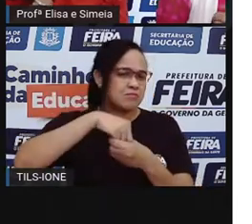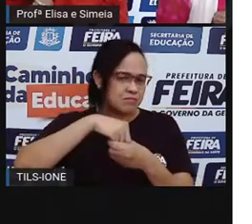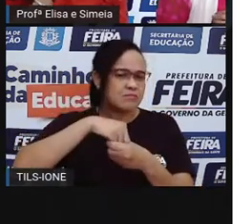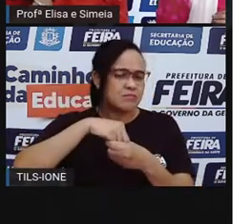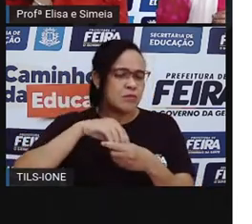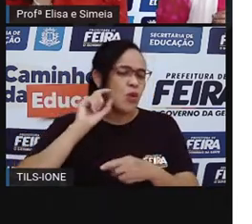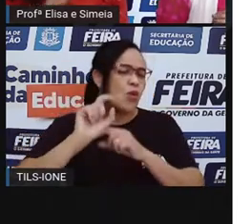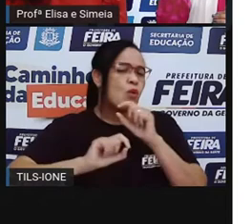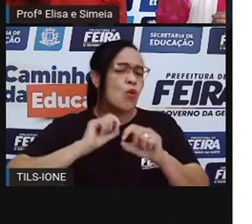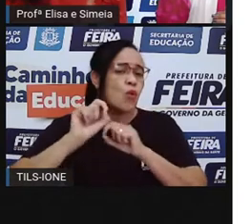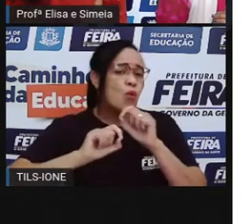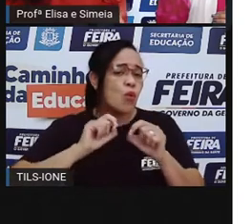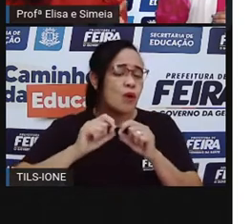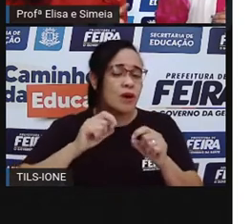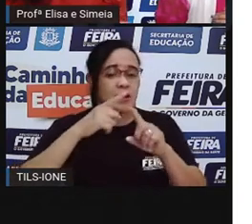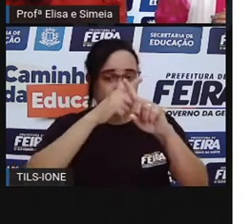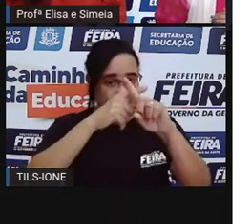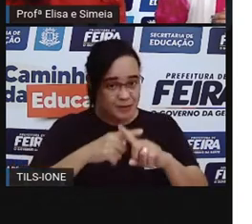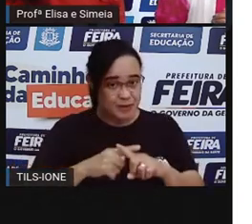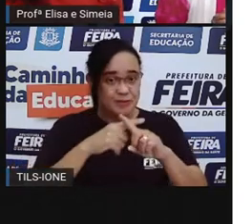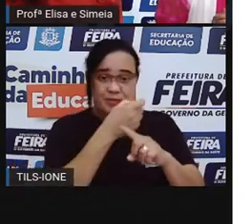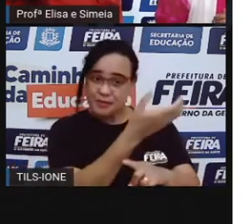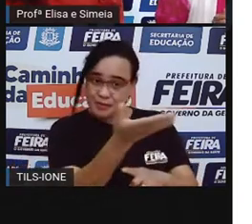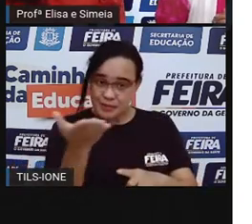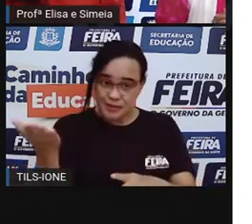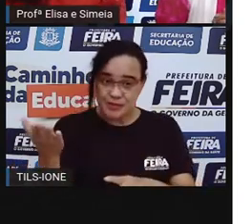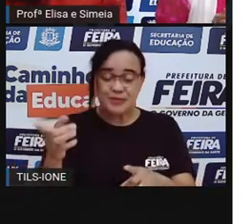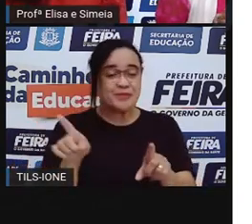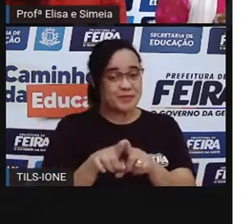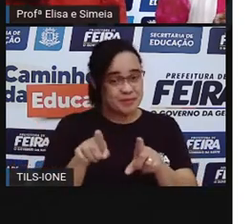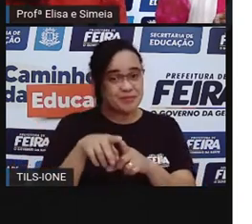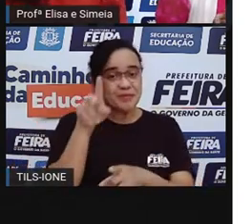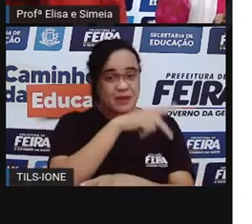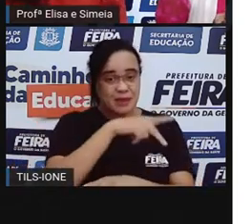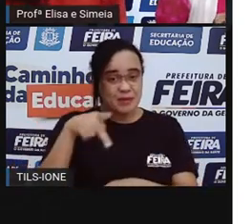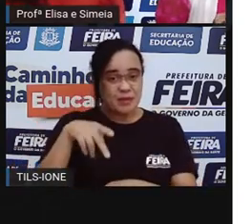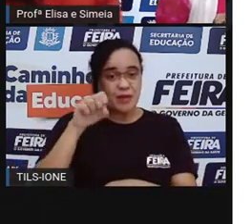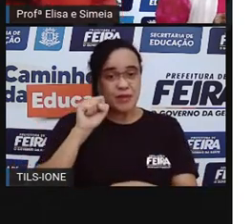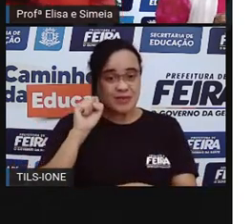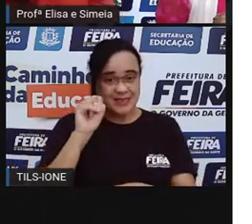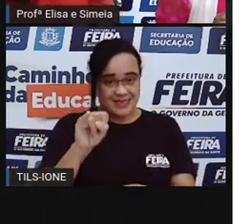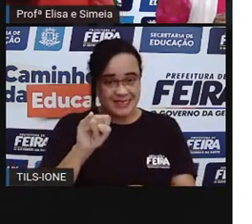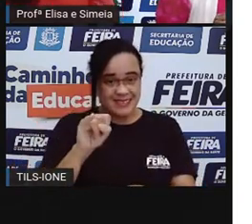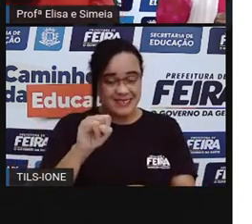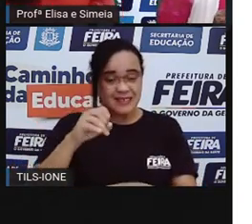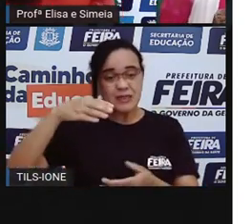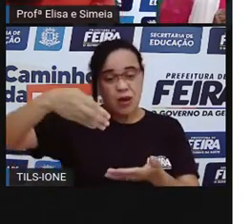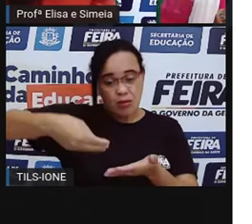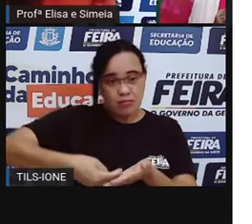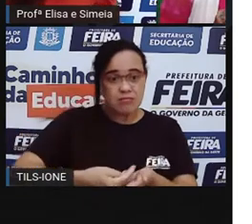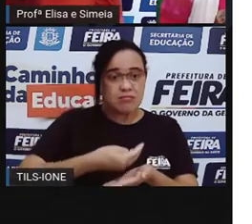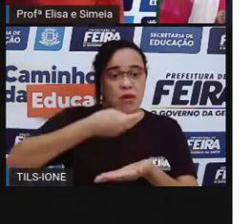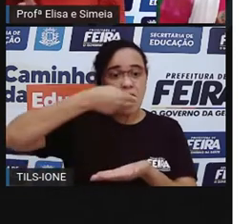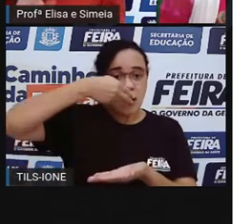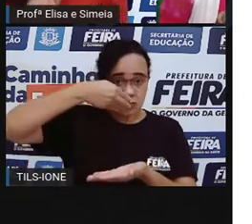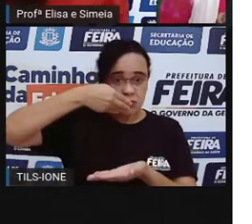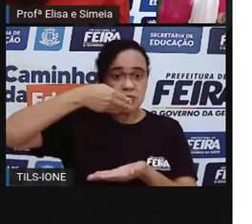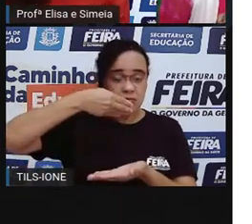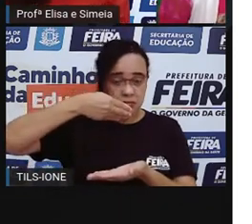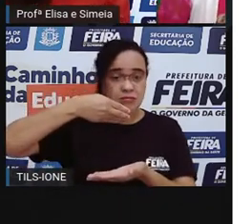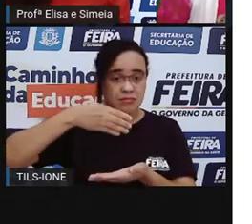Desafio para vocês, hein, meninada? Para você também, Prossi. Uma coisa salgada. Sopa. Sopa.